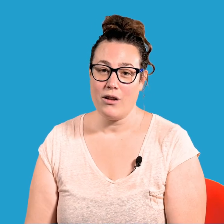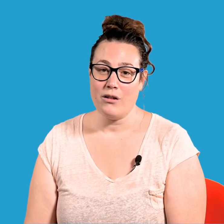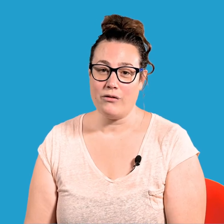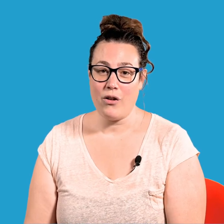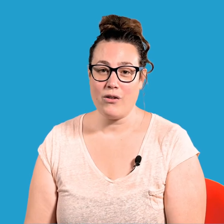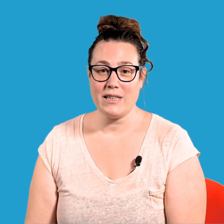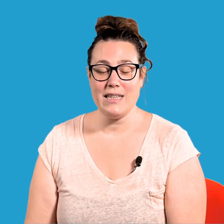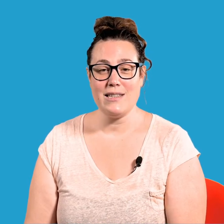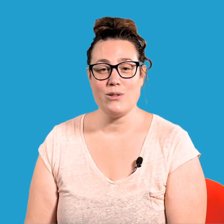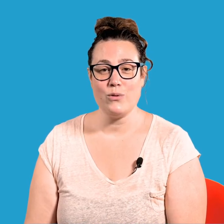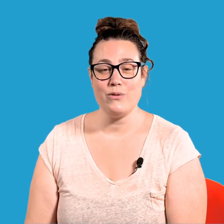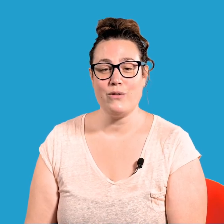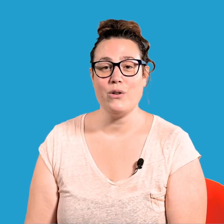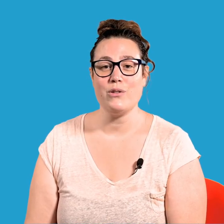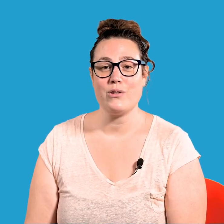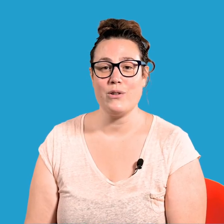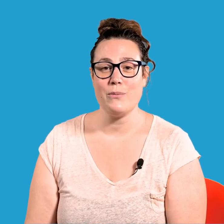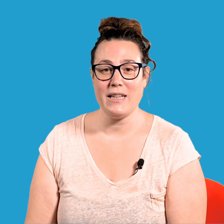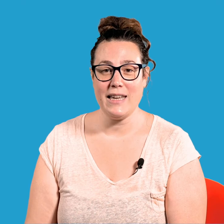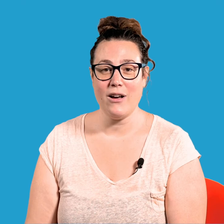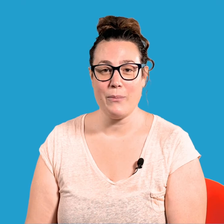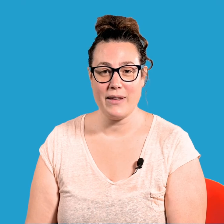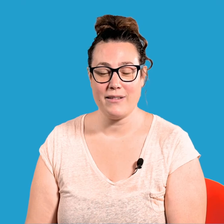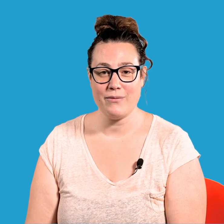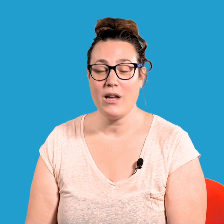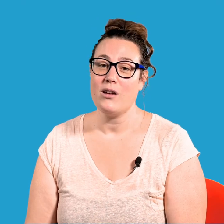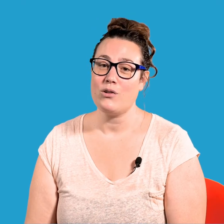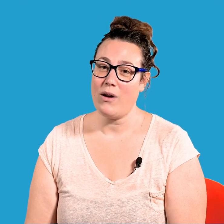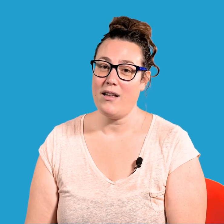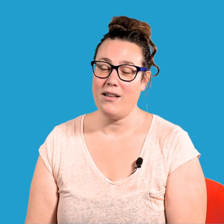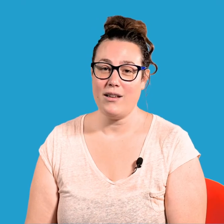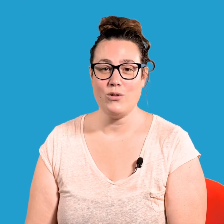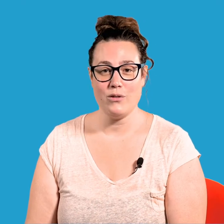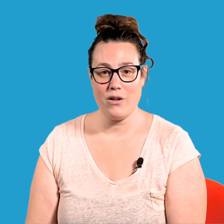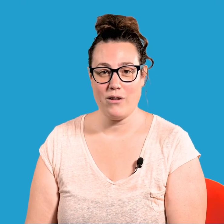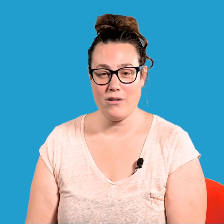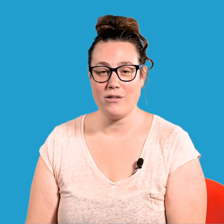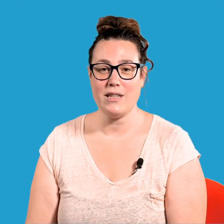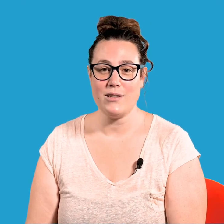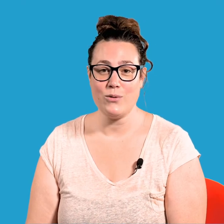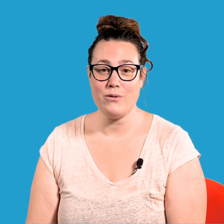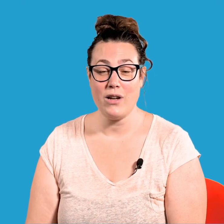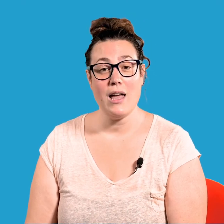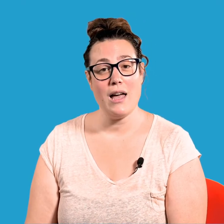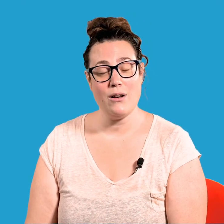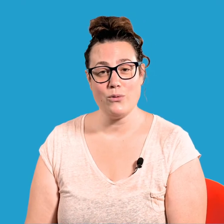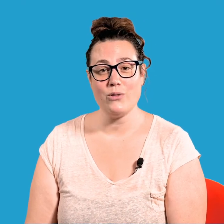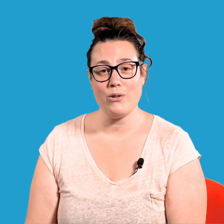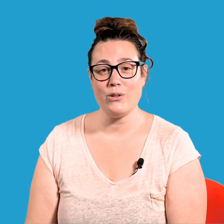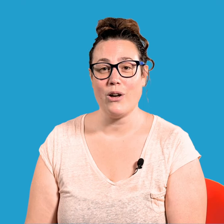vent qui souffle au sommet des grands pins. Joie du vent qui souffle, allons dans le grand